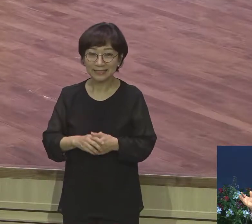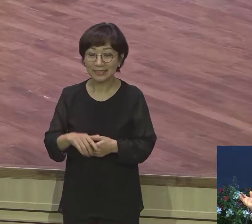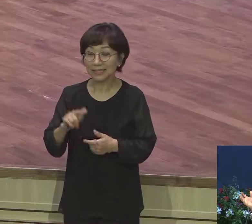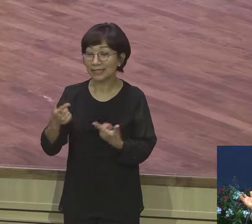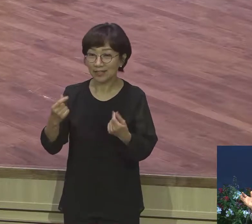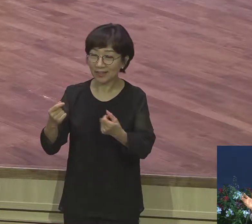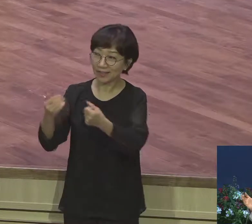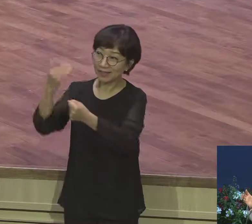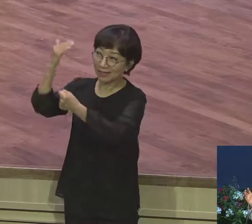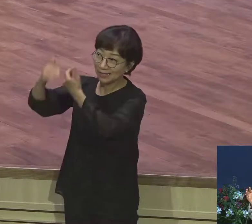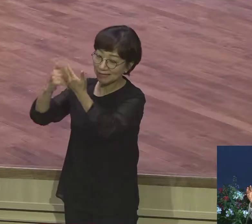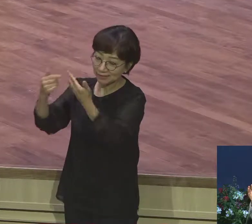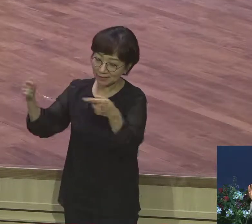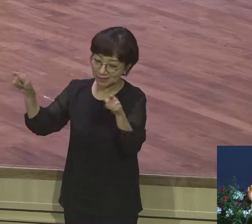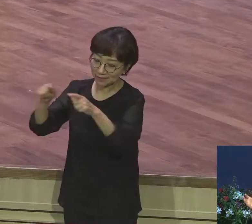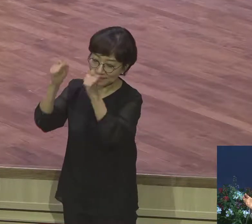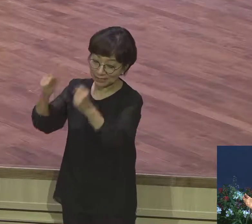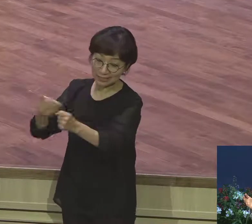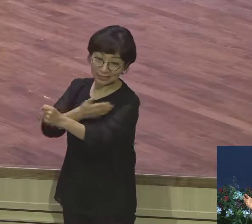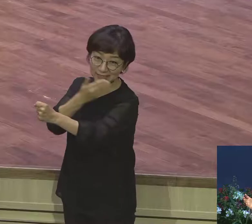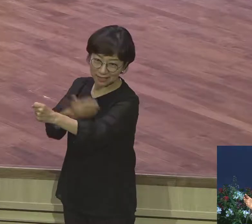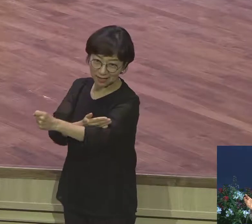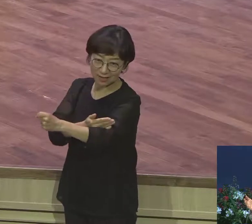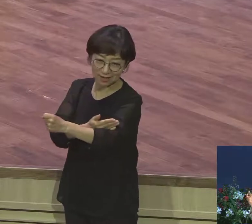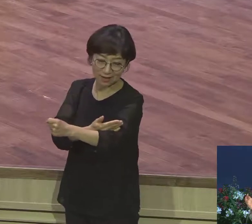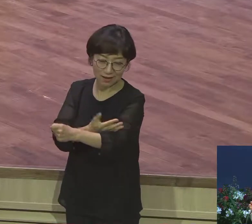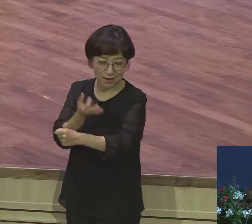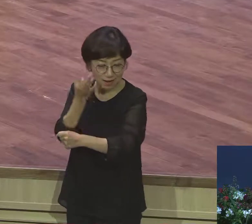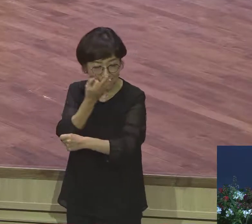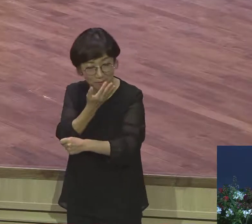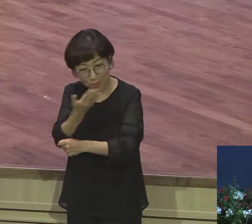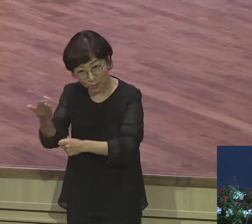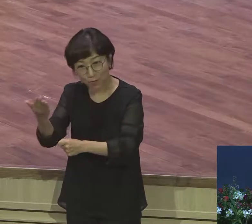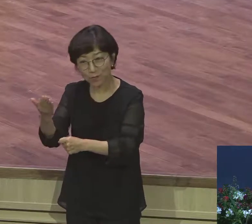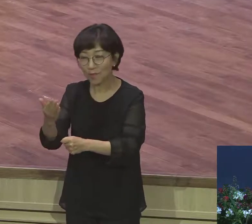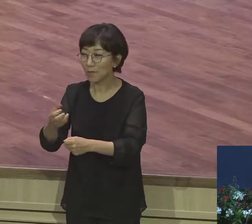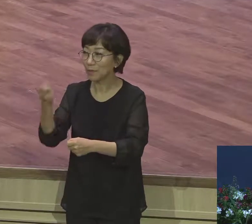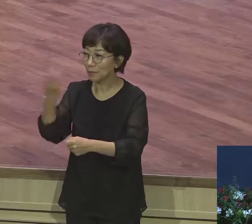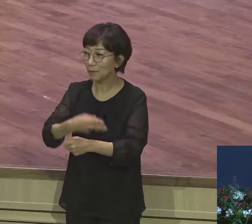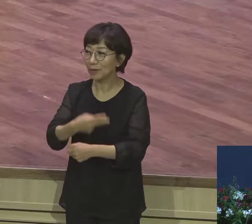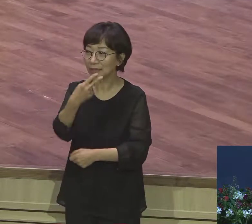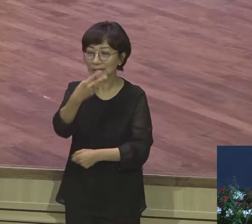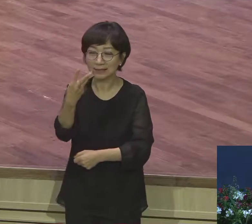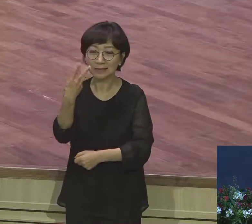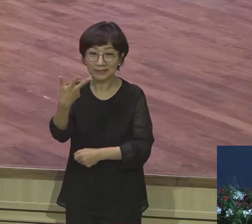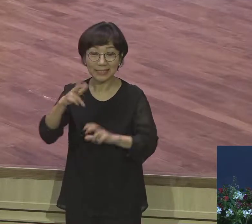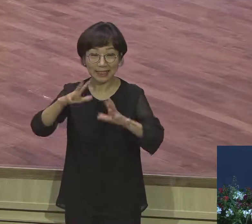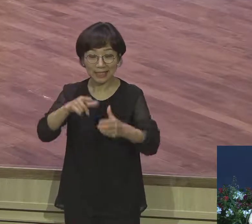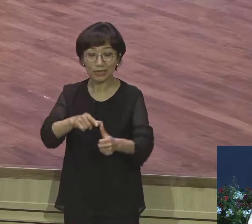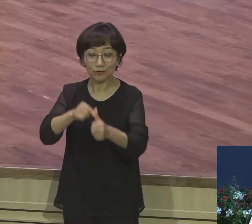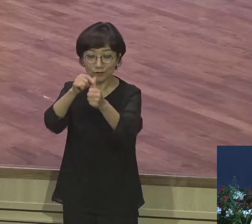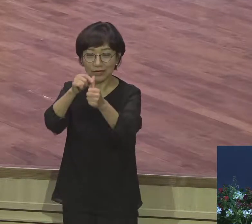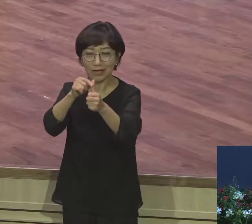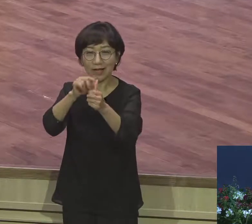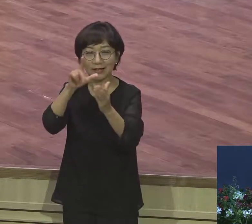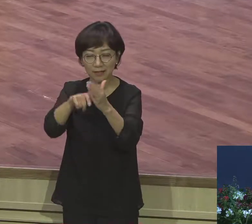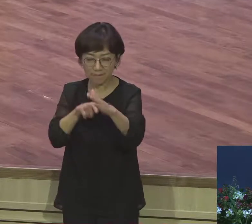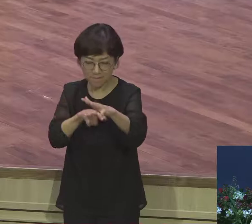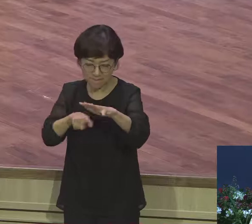바랍니다 이 여운교회가 2, 3절 나라 살리는데 앞장서시기 바랍니다 여러분이 가장 중요하다면 앞장서야